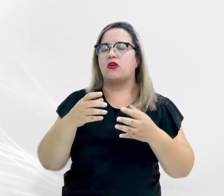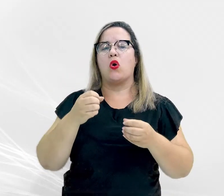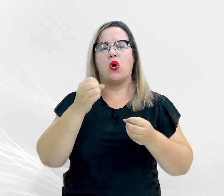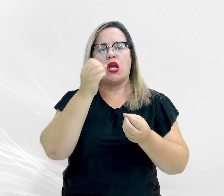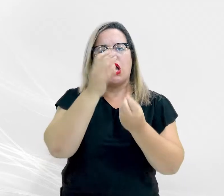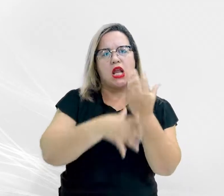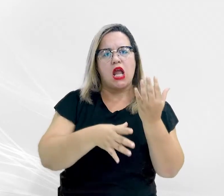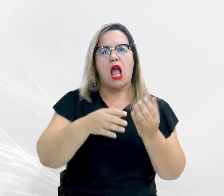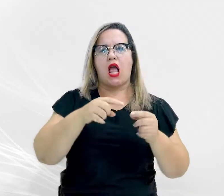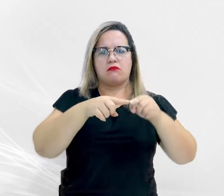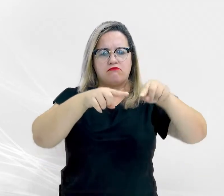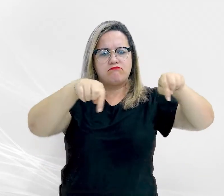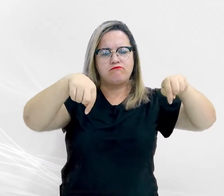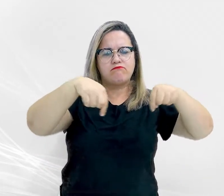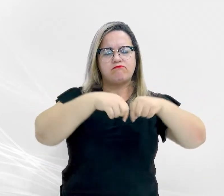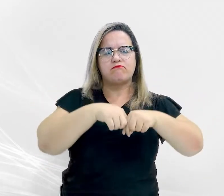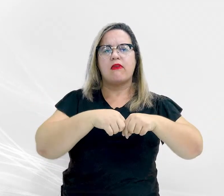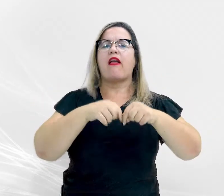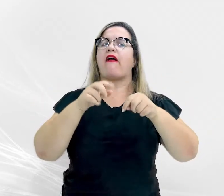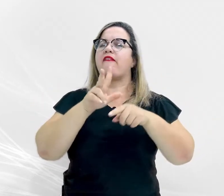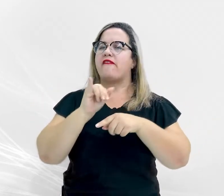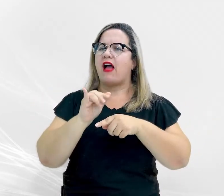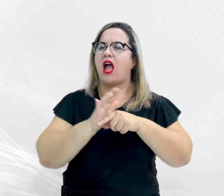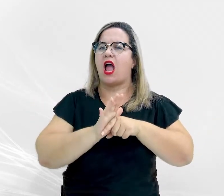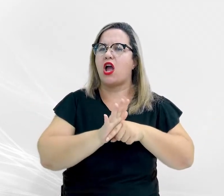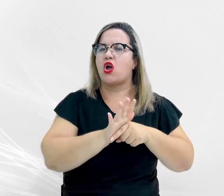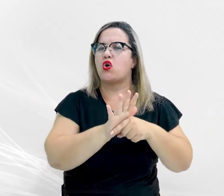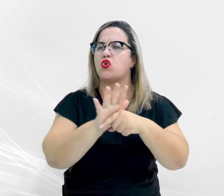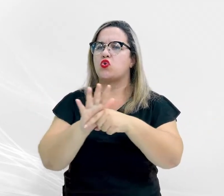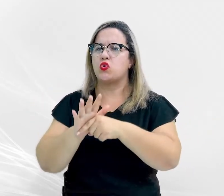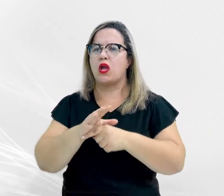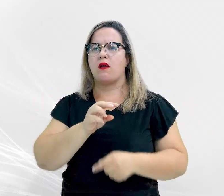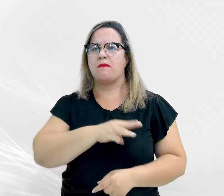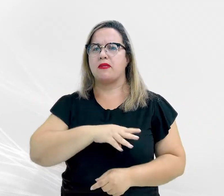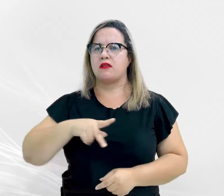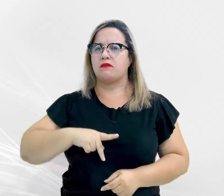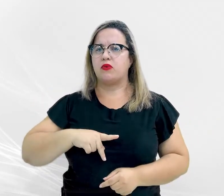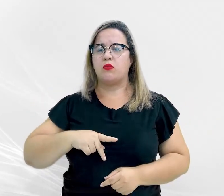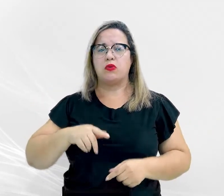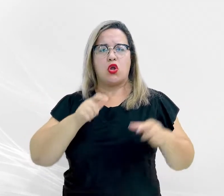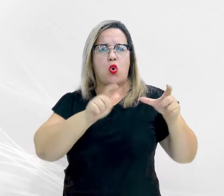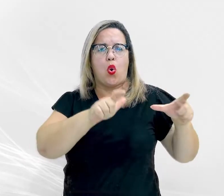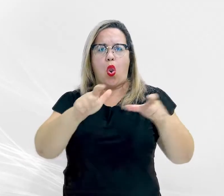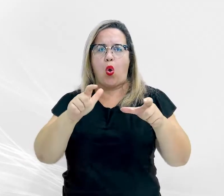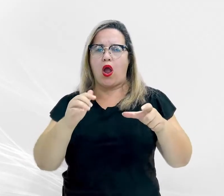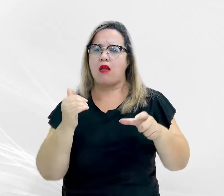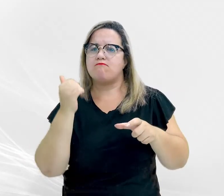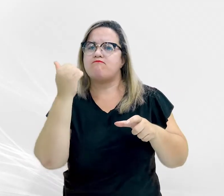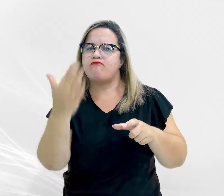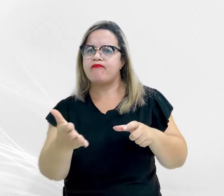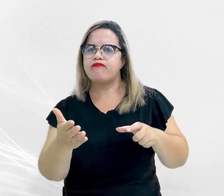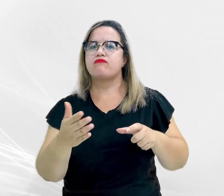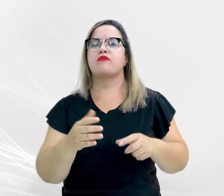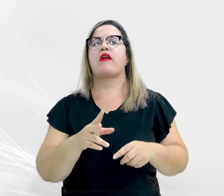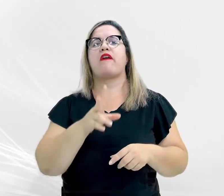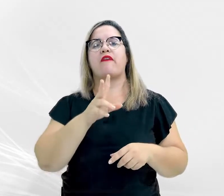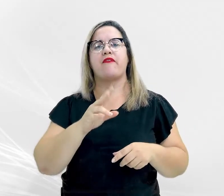para a atuação dos Ministérios Públicos nas instâncias superiores. Os escritórios de advocacia, por exemplo, fazem esse corpo a corpo, a